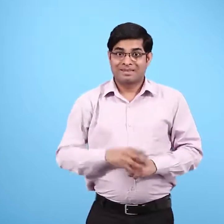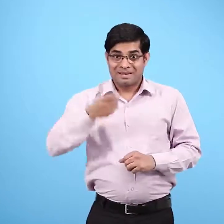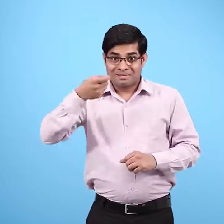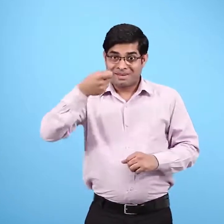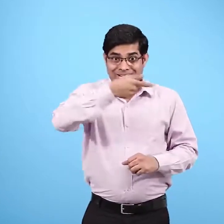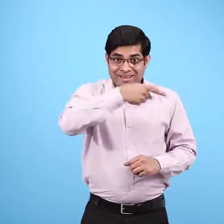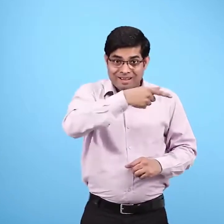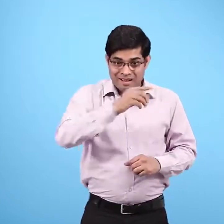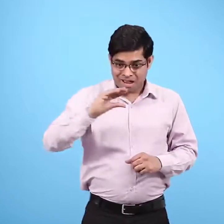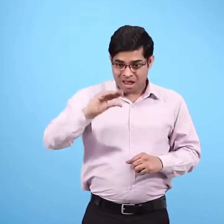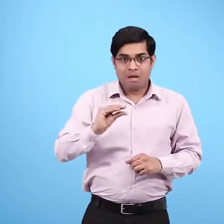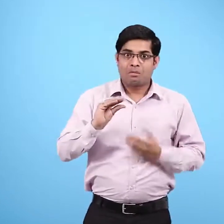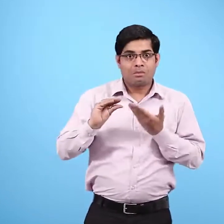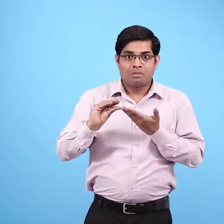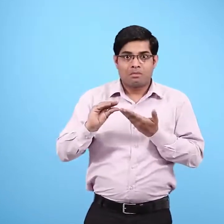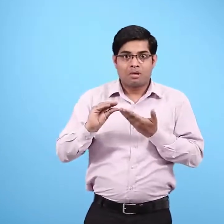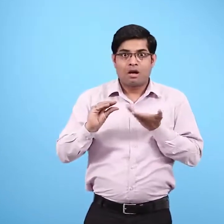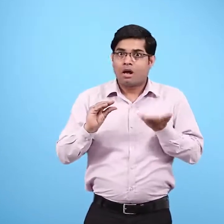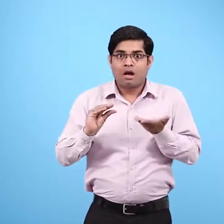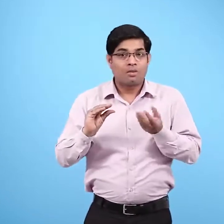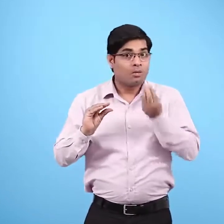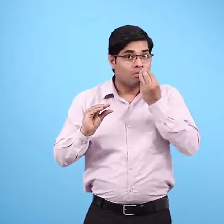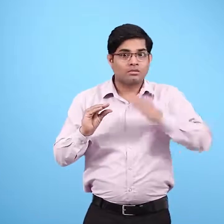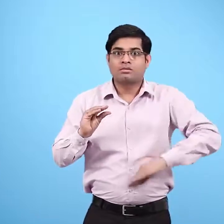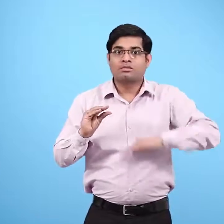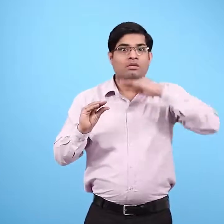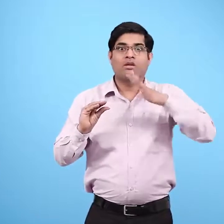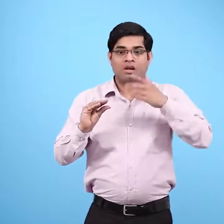इन पैसों से वह पेट भर अनाज भी नहीं खरीद पाती